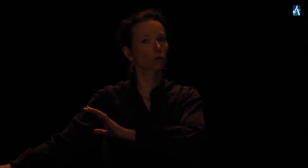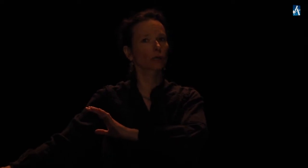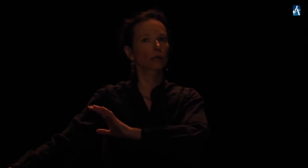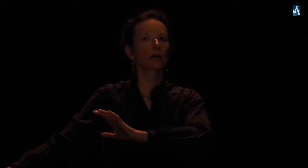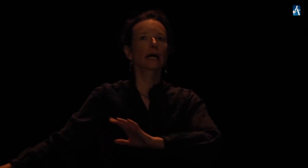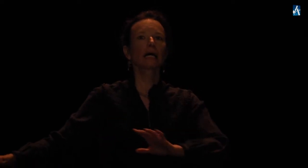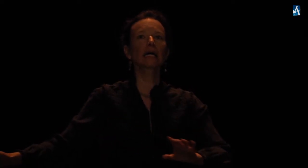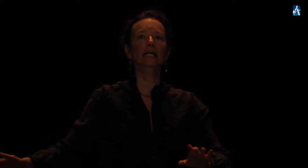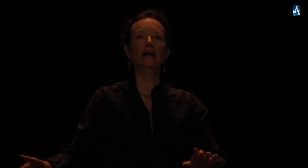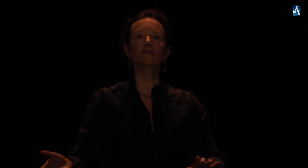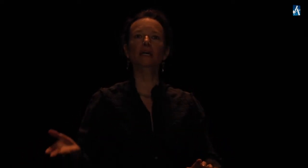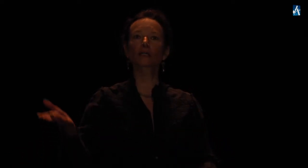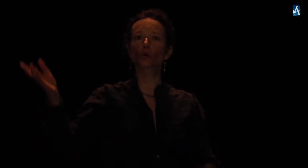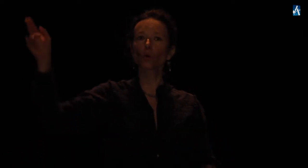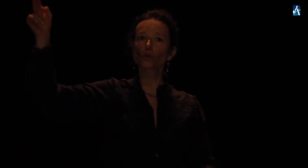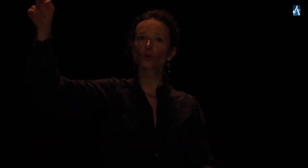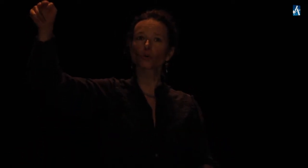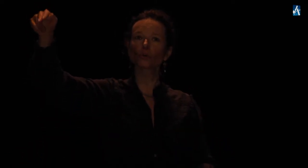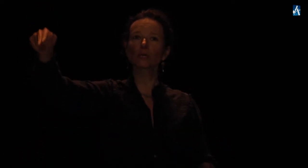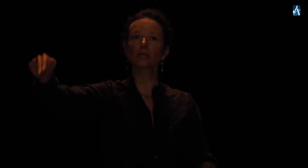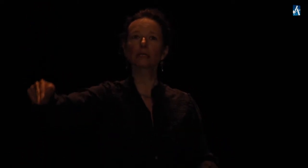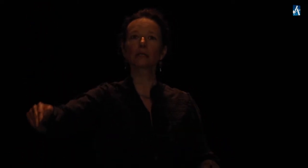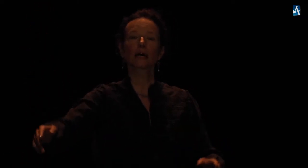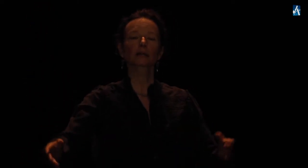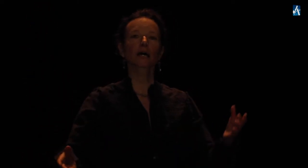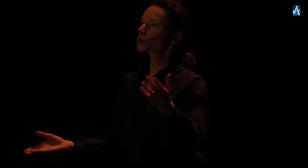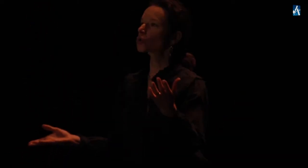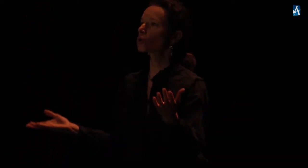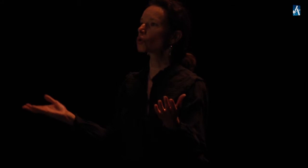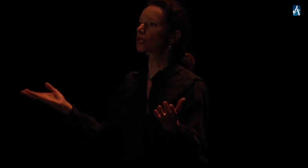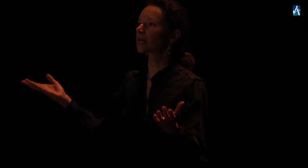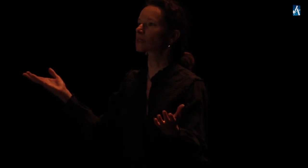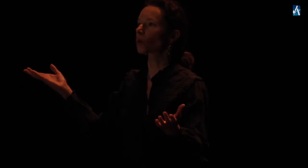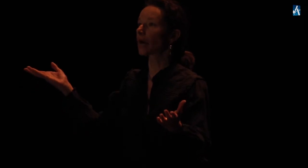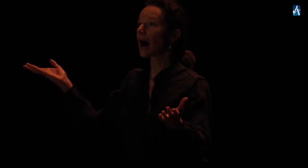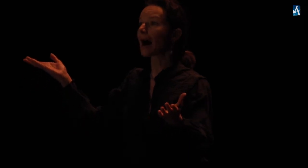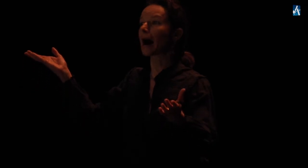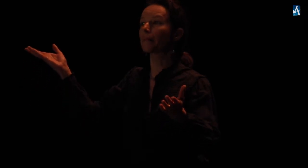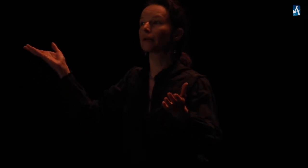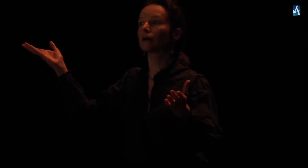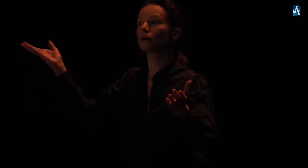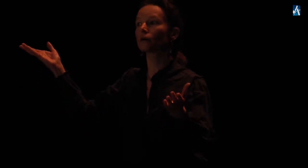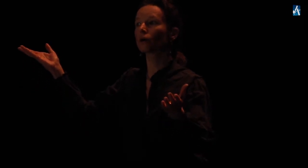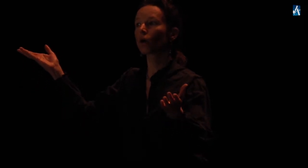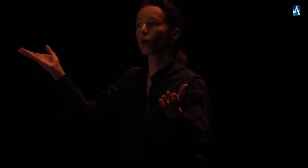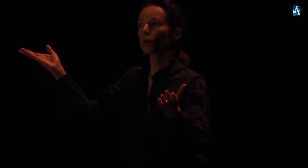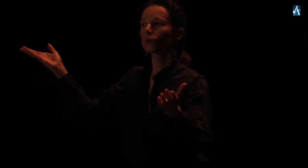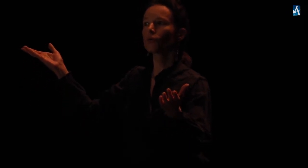Et rendez aujourd'hui D'un juge inexorable Une